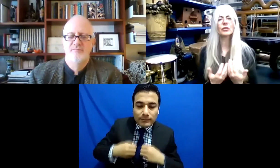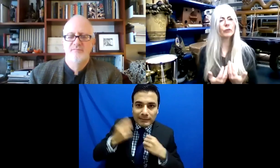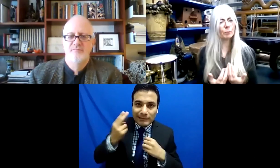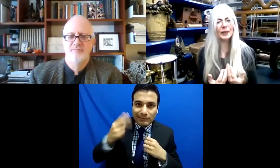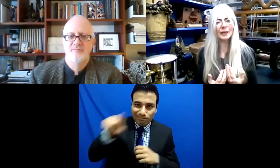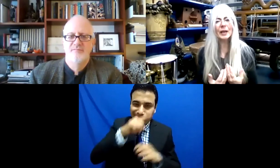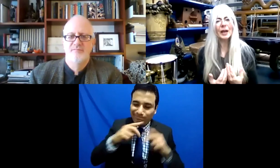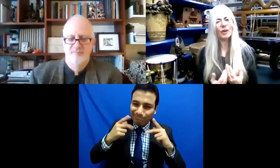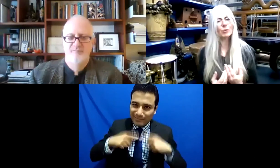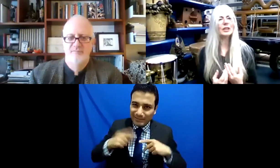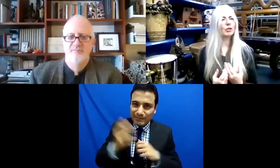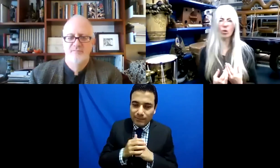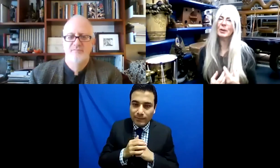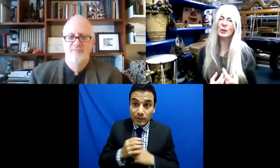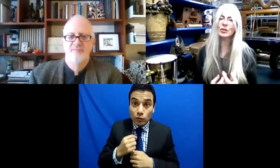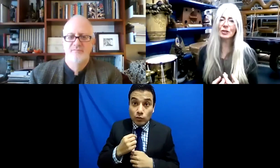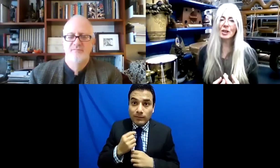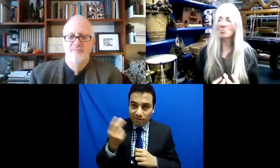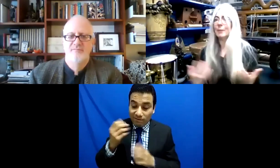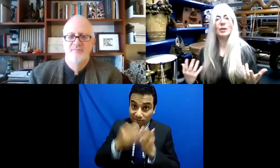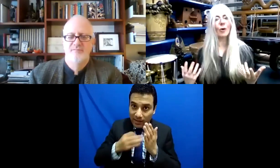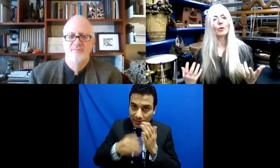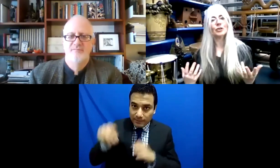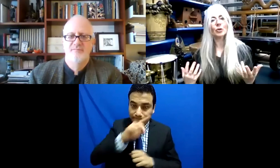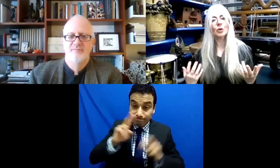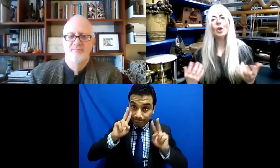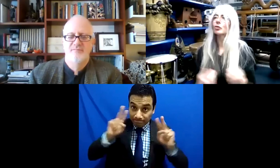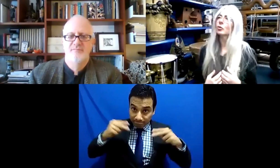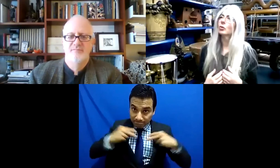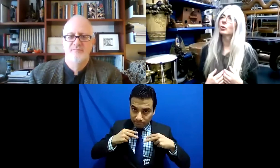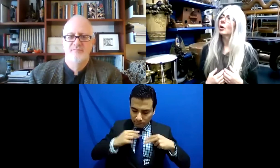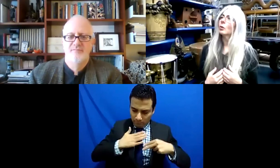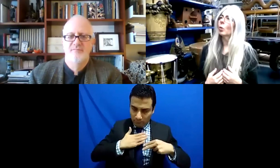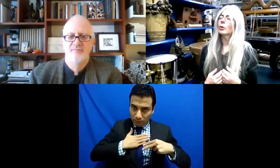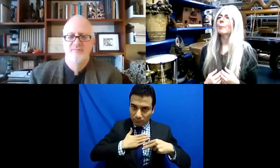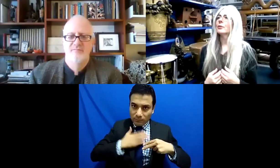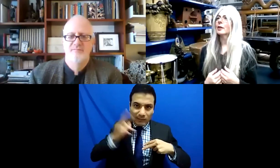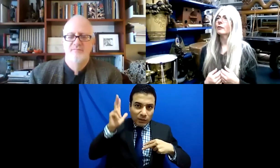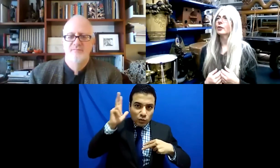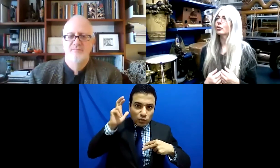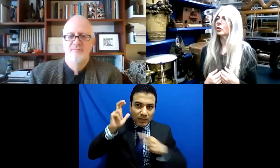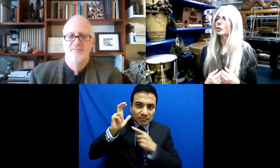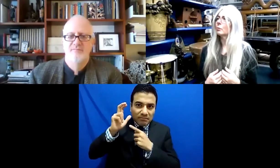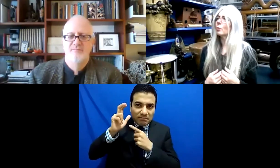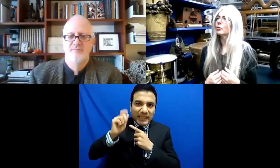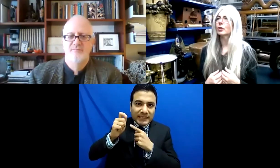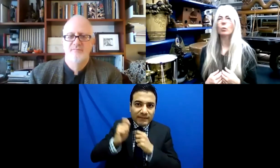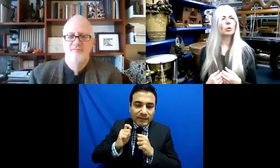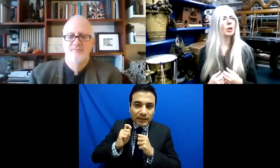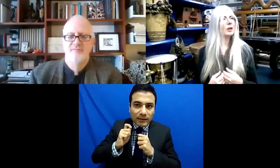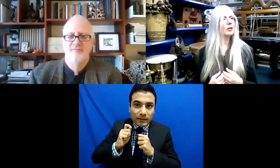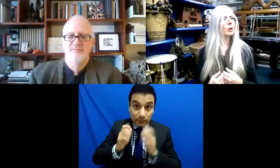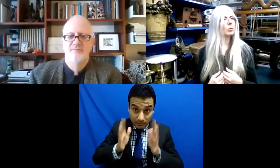en nuestro interior y preguntarnos ¿qué significa escuchar? ¿Es algo que he pensado?